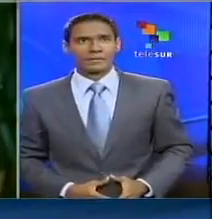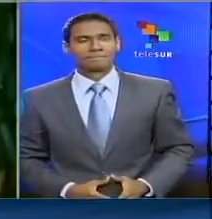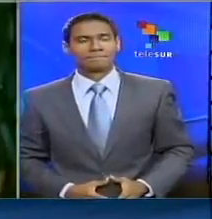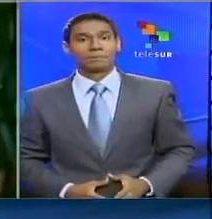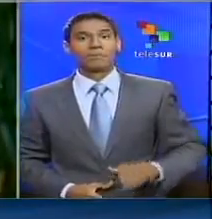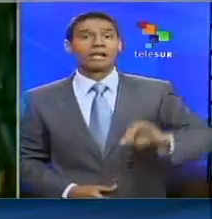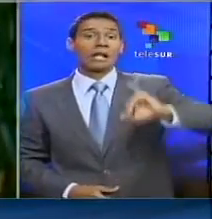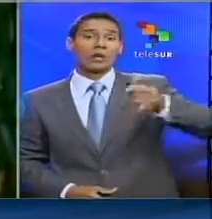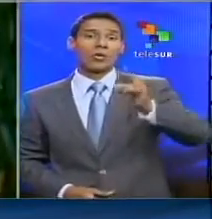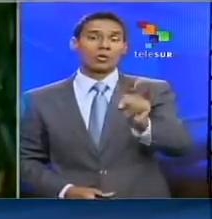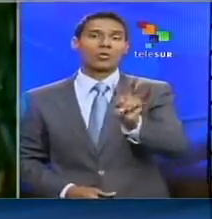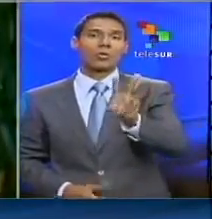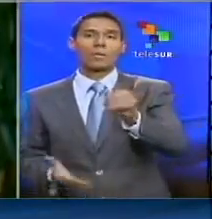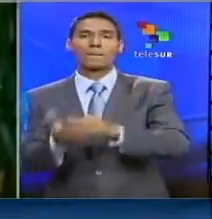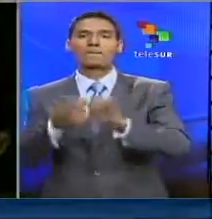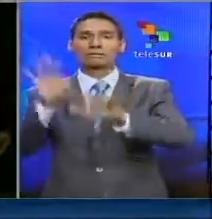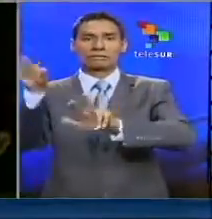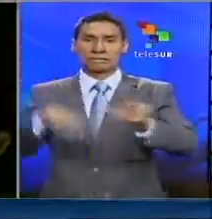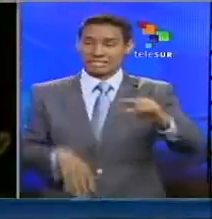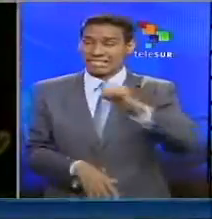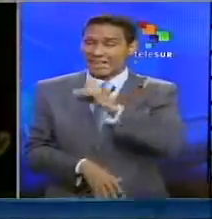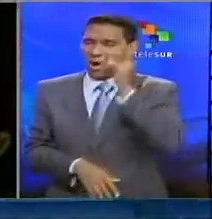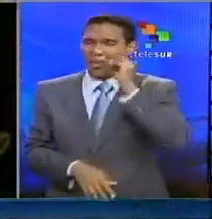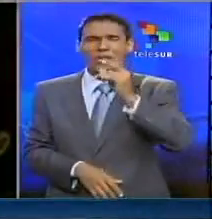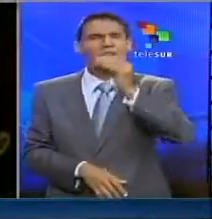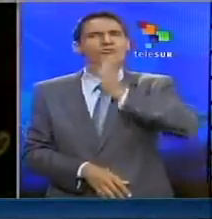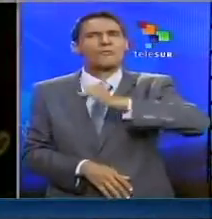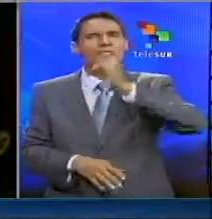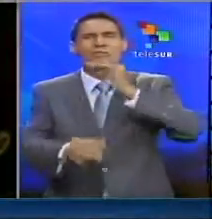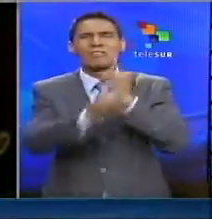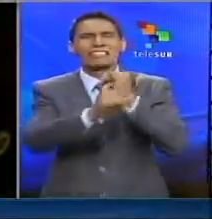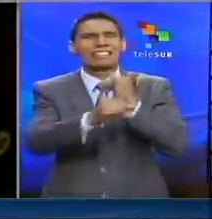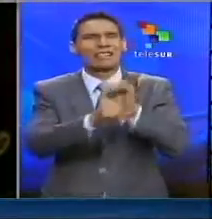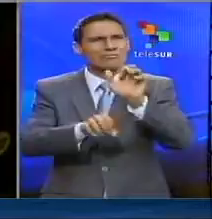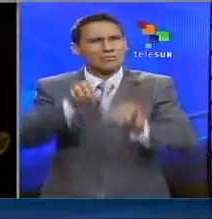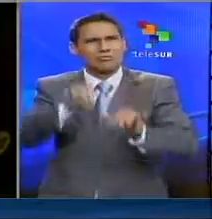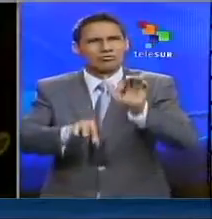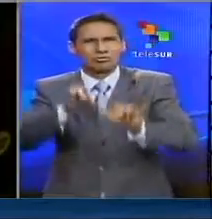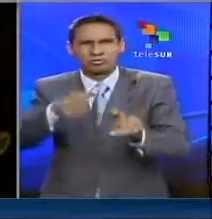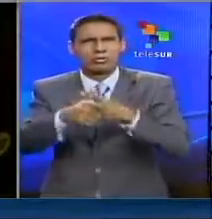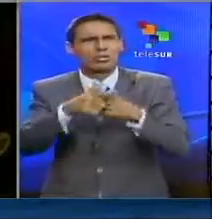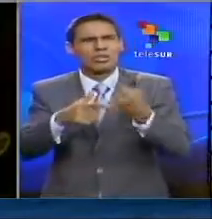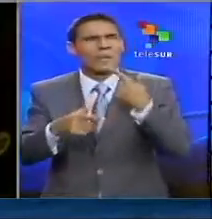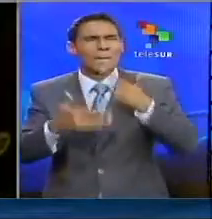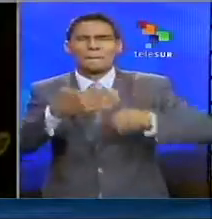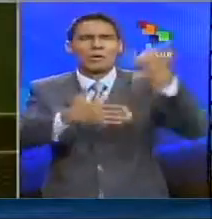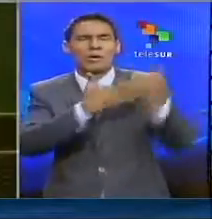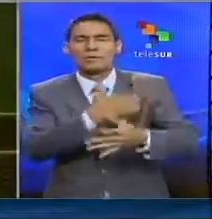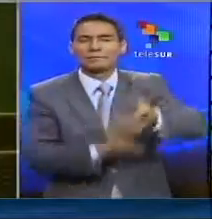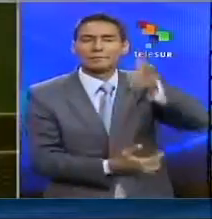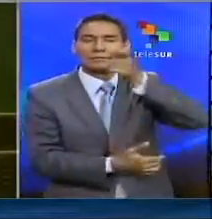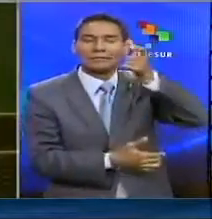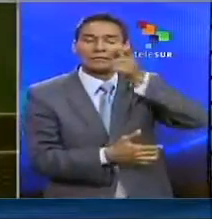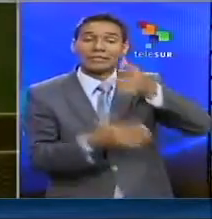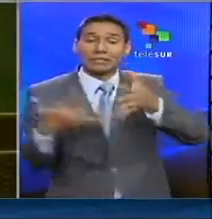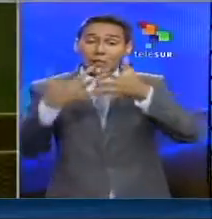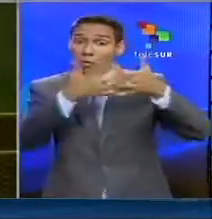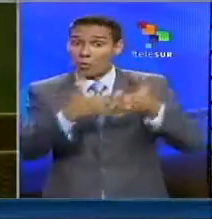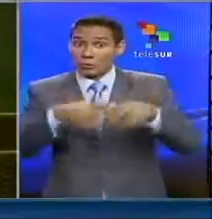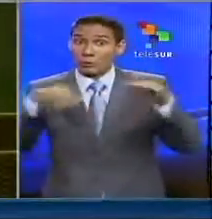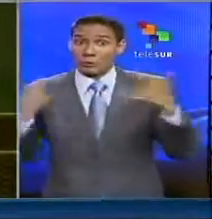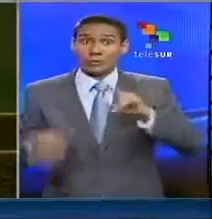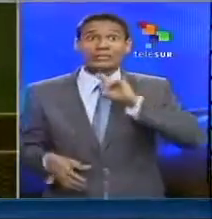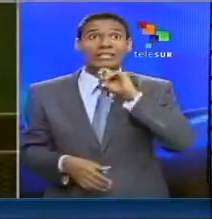En junio de 2013, Greenwald publicó las revelaciones de Edward Snowden sobre el programa de vigilancia estadounidense de alto